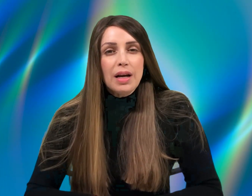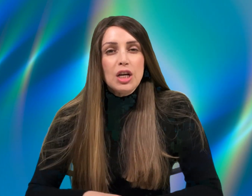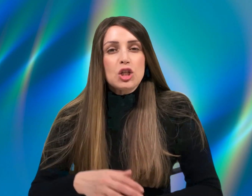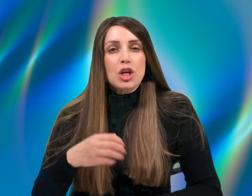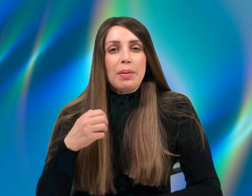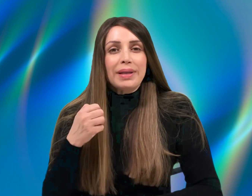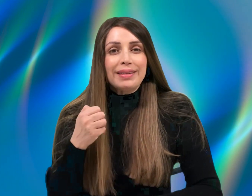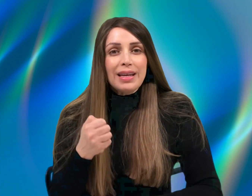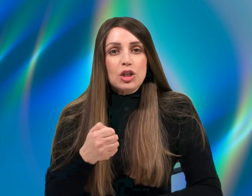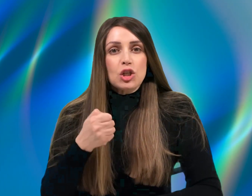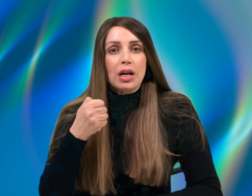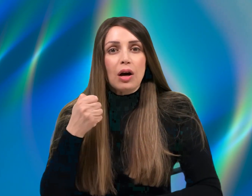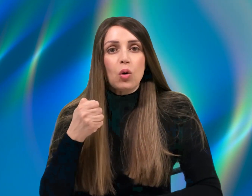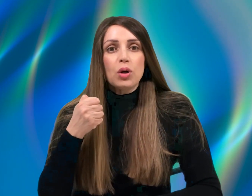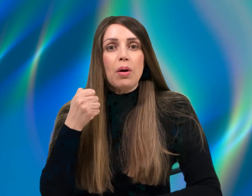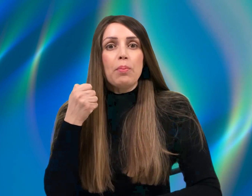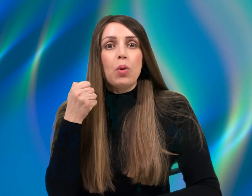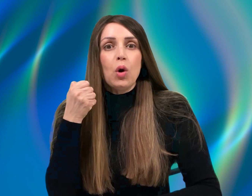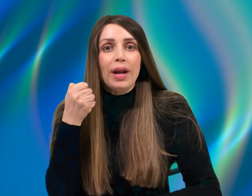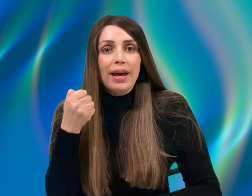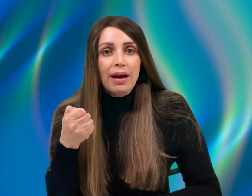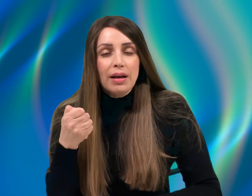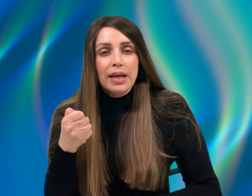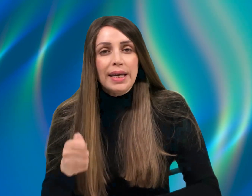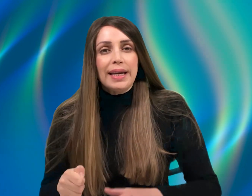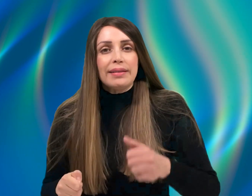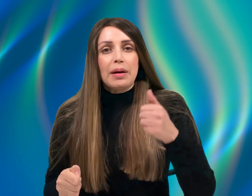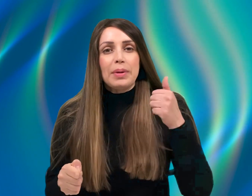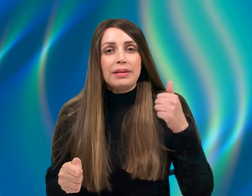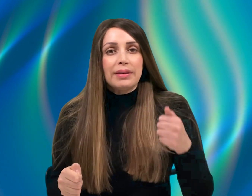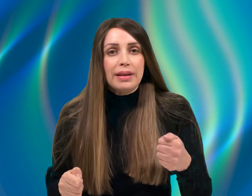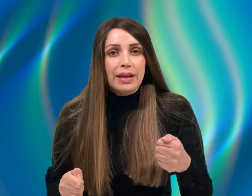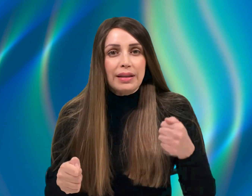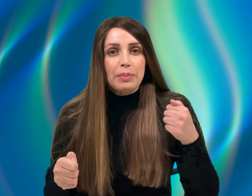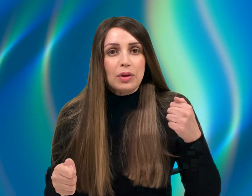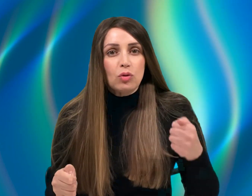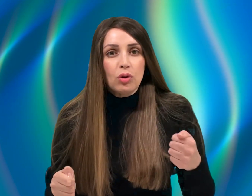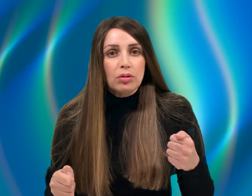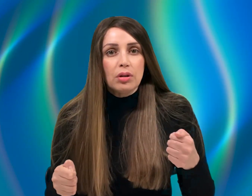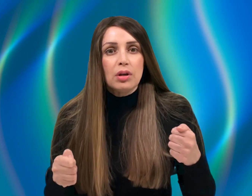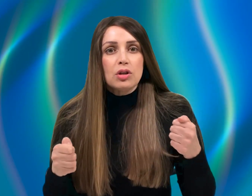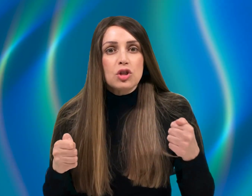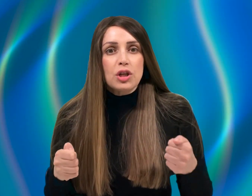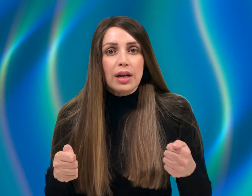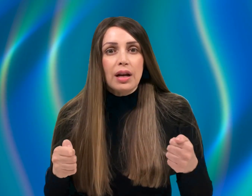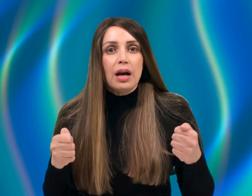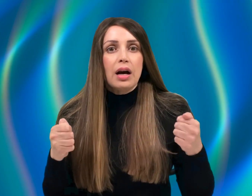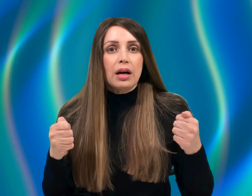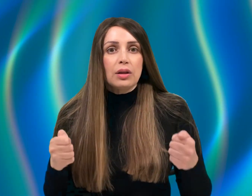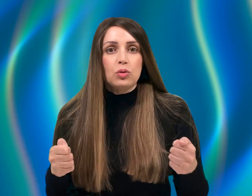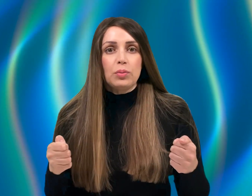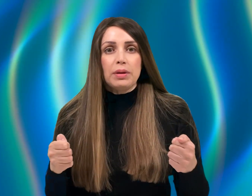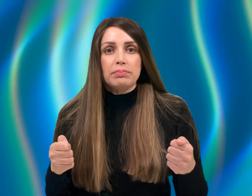שהמטה של הארון בולע את המטות של החרטומים.